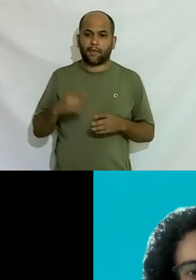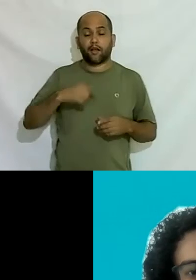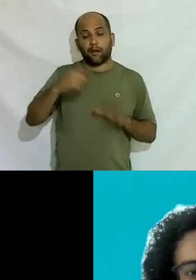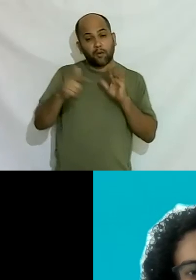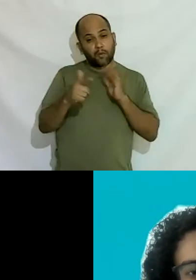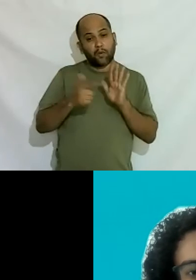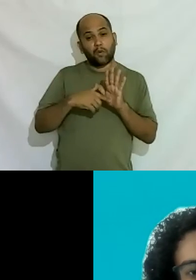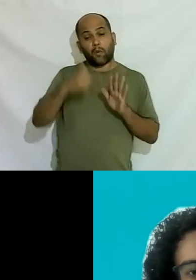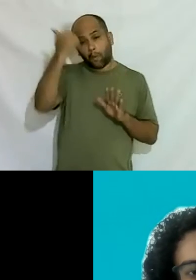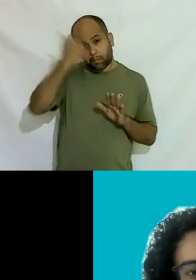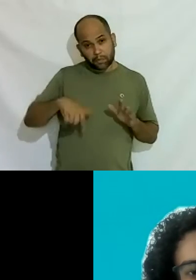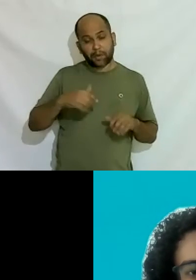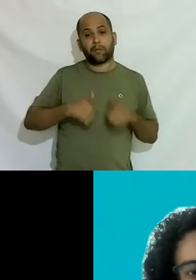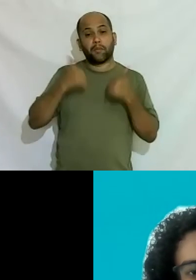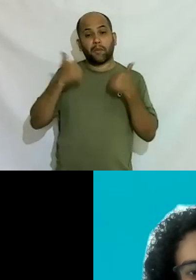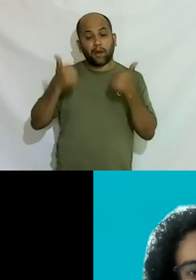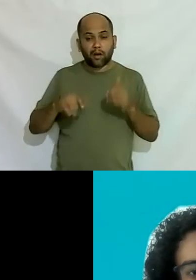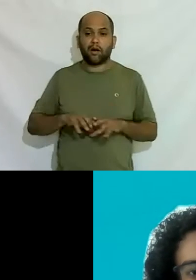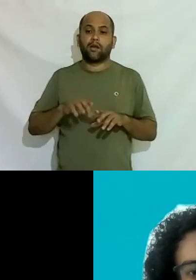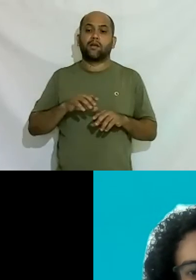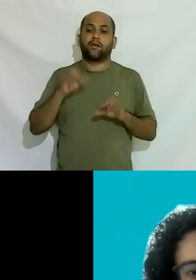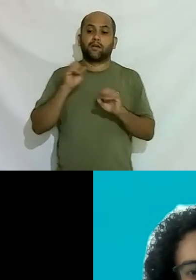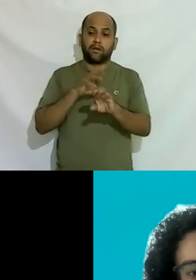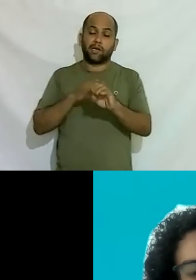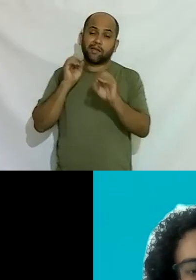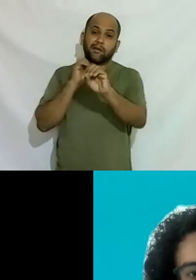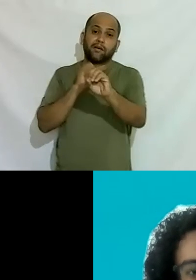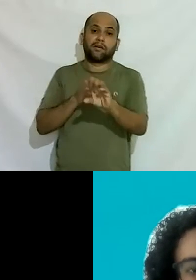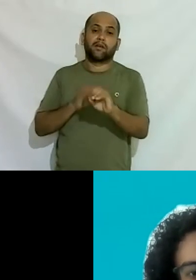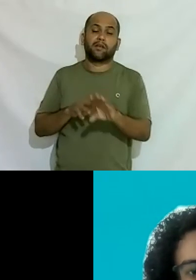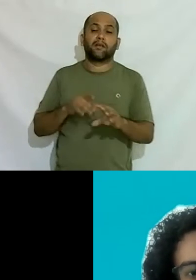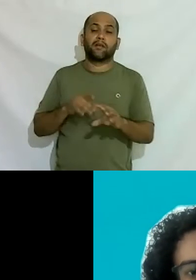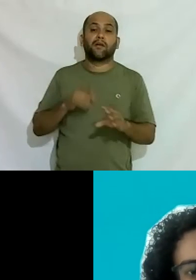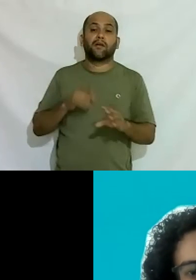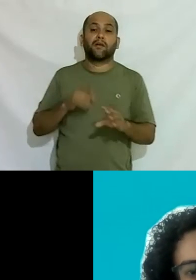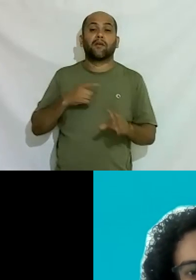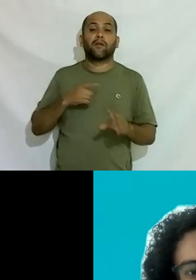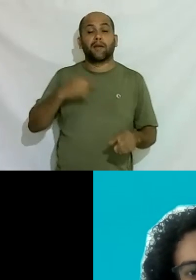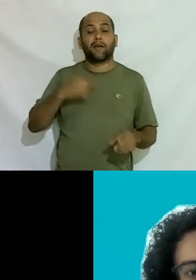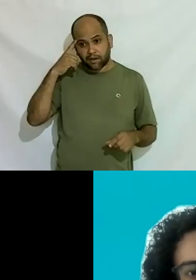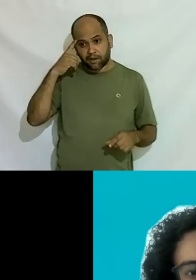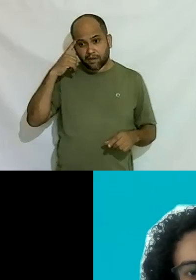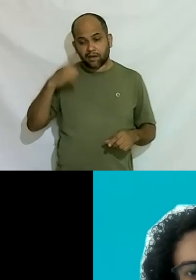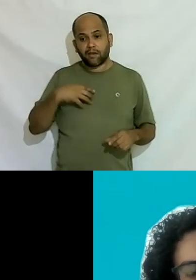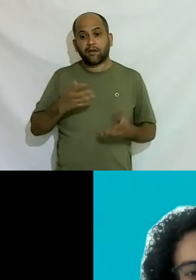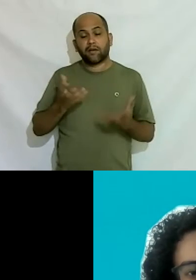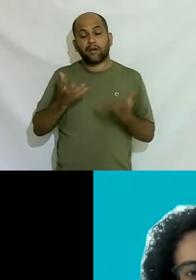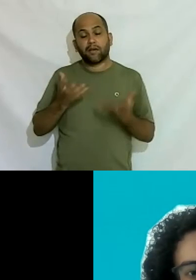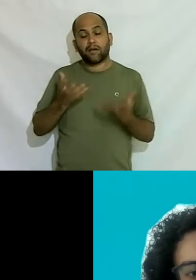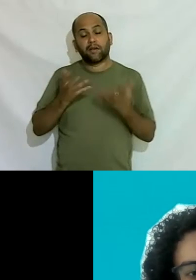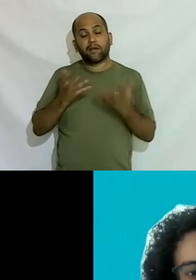acho que é isso dar ferramentas para a pessoa e ensinar a pensar por si só eu queria aqui também